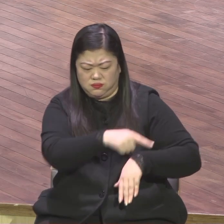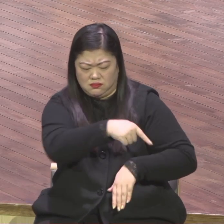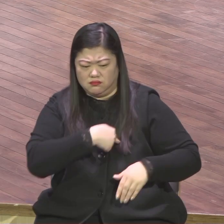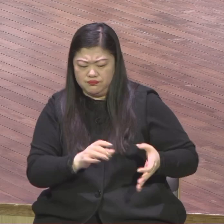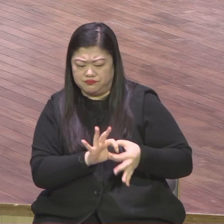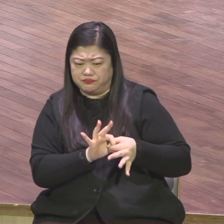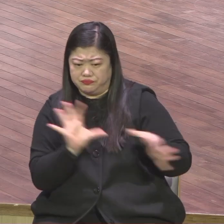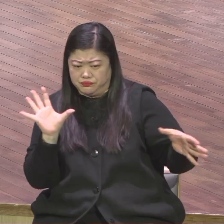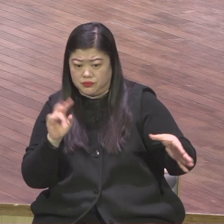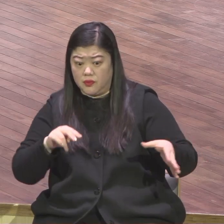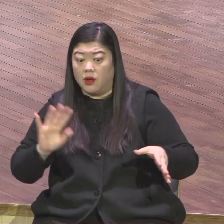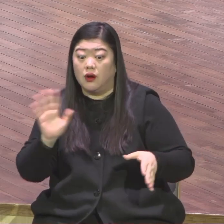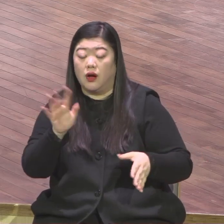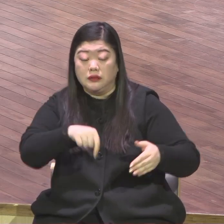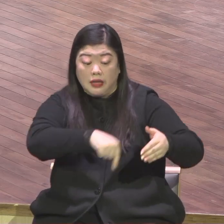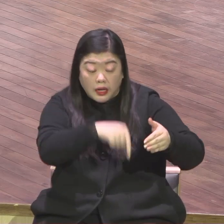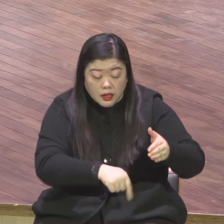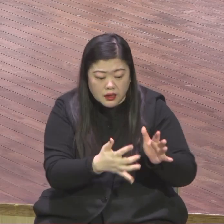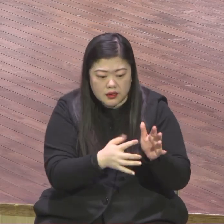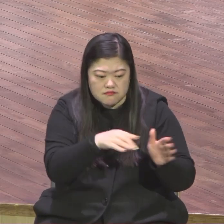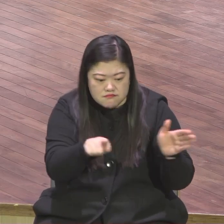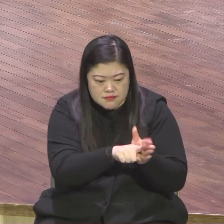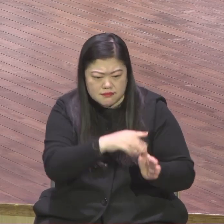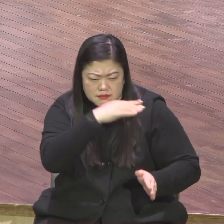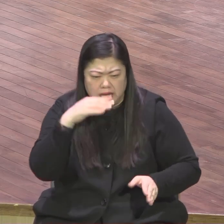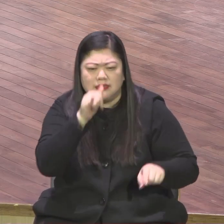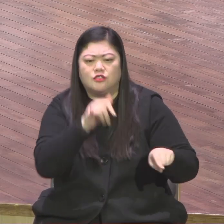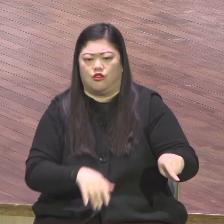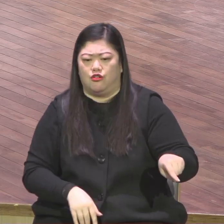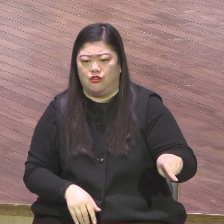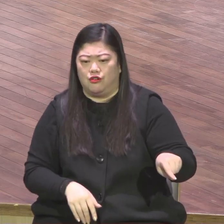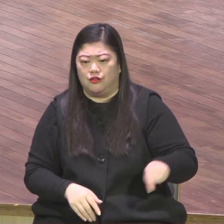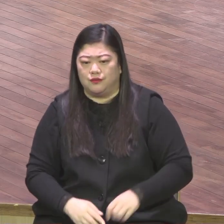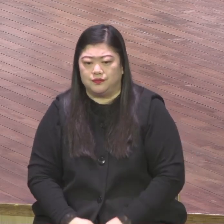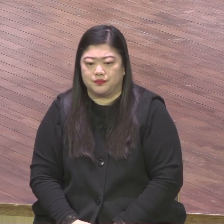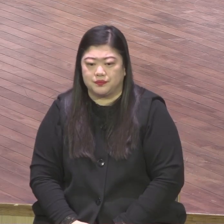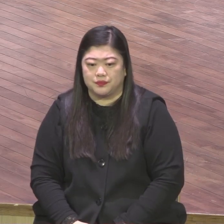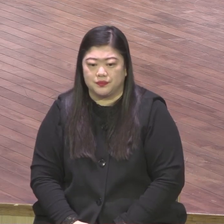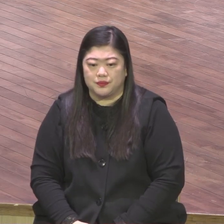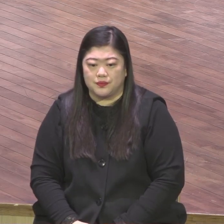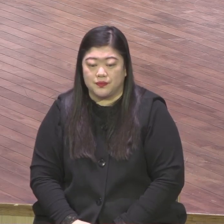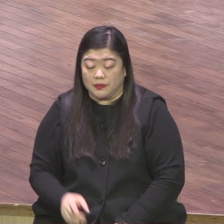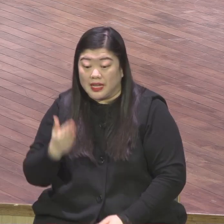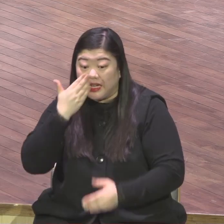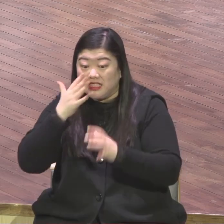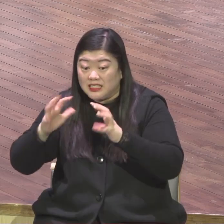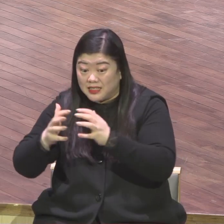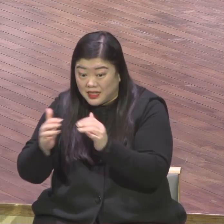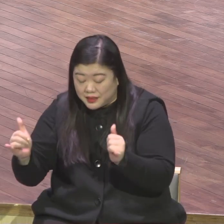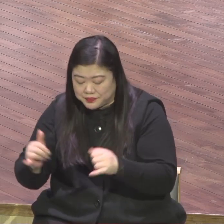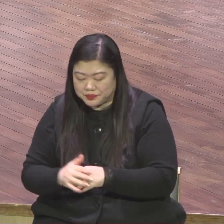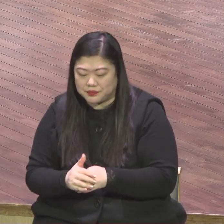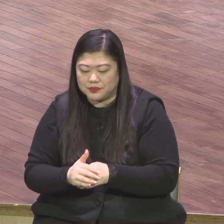눈으로 확 되어야 돼요 특별히 4경의 15장에 보면 한례받지 않은 이방인들의 구원에 대해서 논쟁이 일어났죠 한례도 못 받으는데